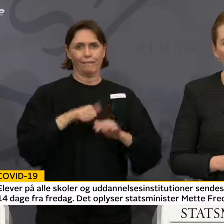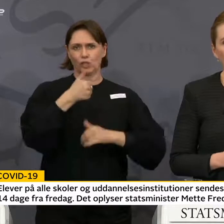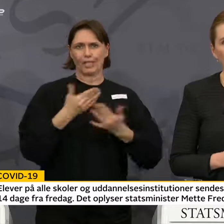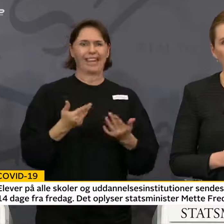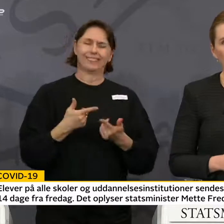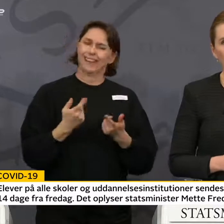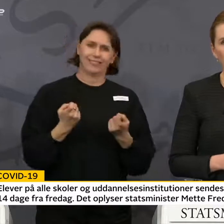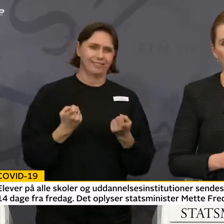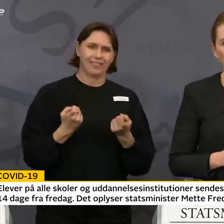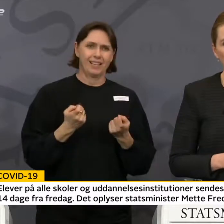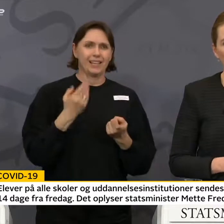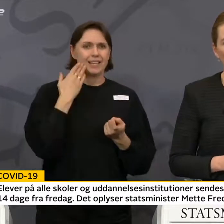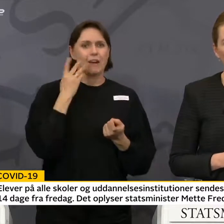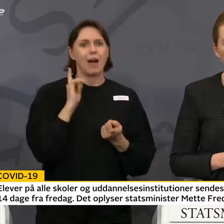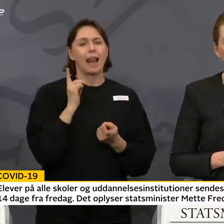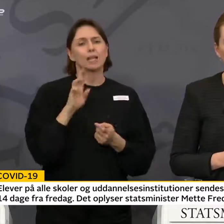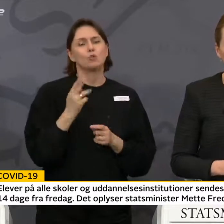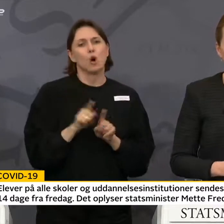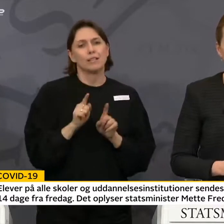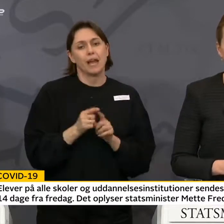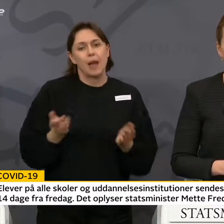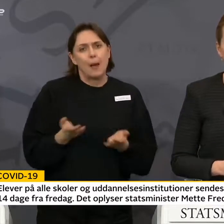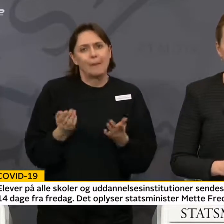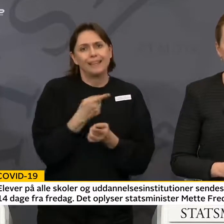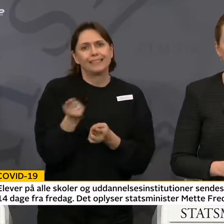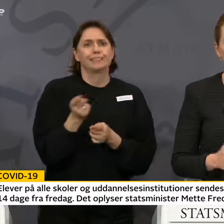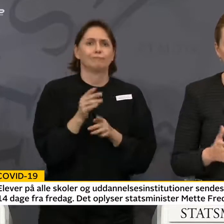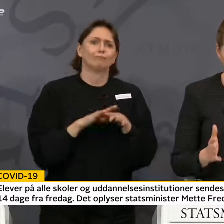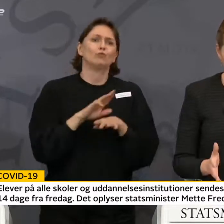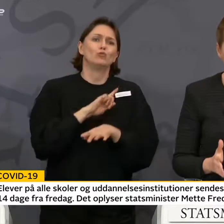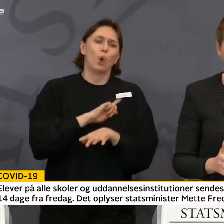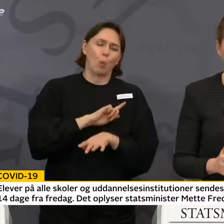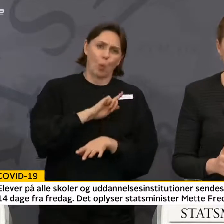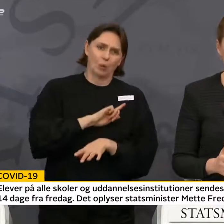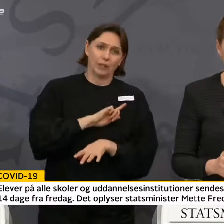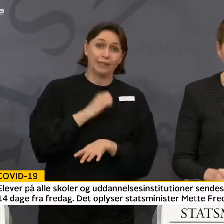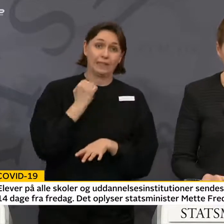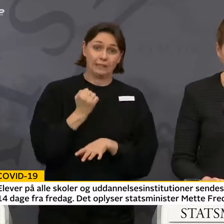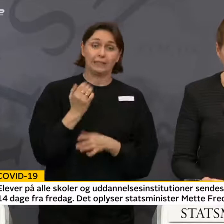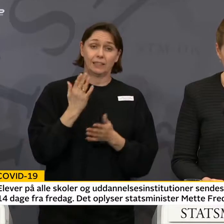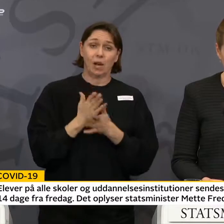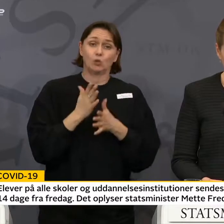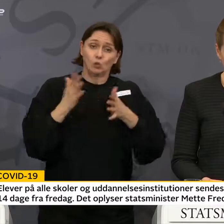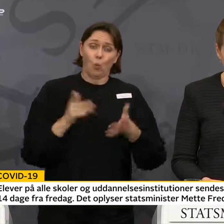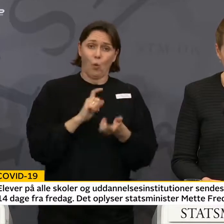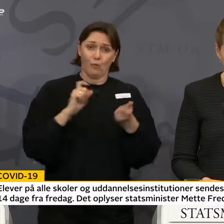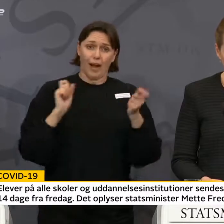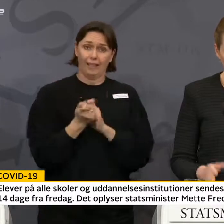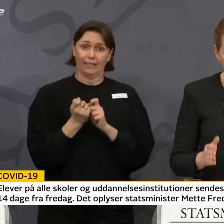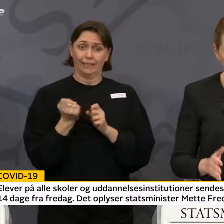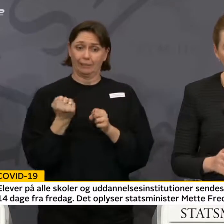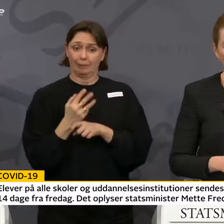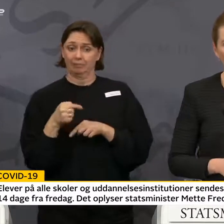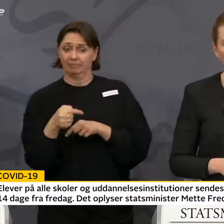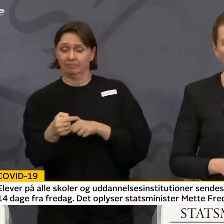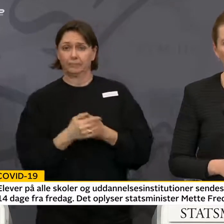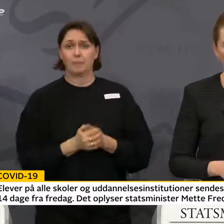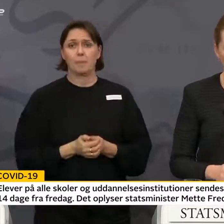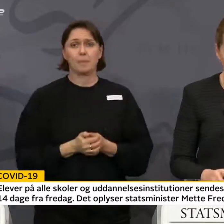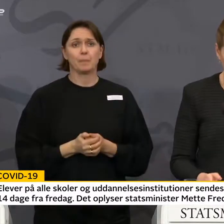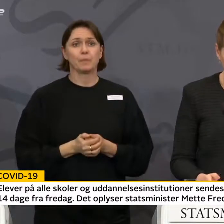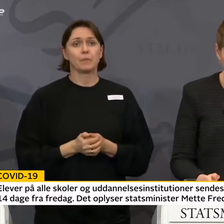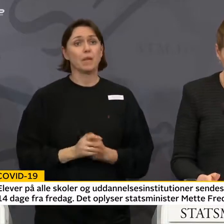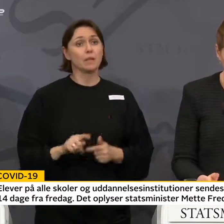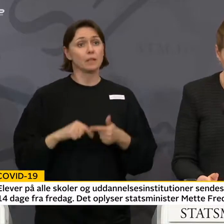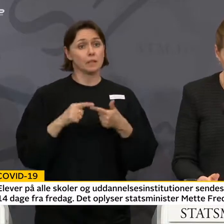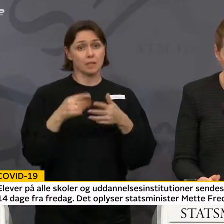Og derfor appellerer jeg allerede nu også til tålmodighed. Det er store forandringer, vi kigger ind i. Det næste, jeg vil fremhæve,